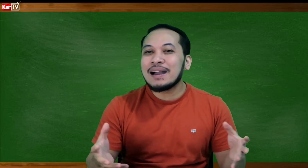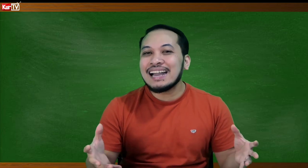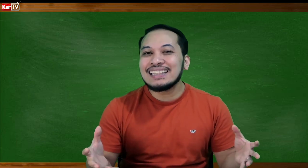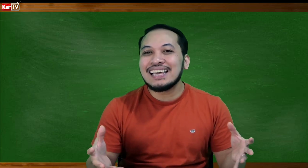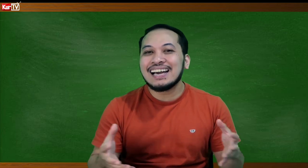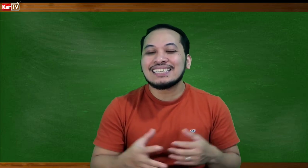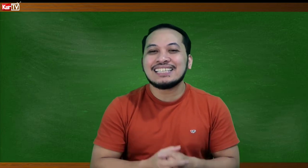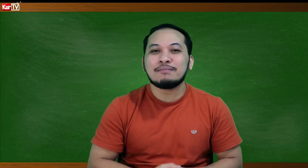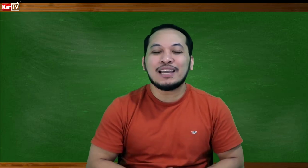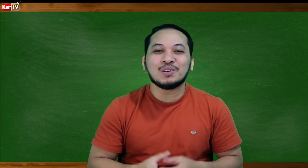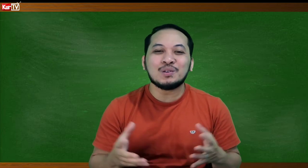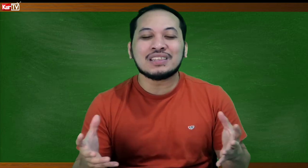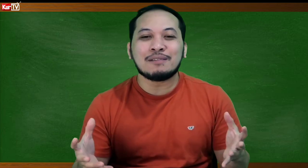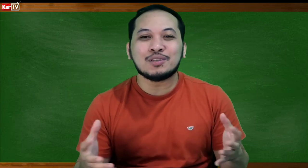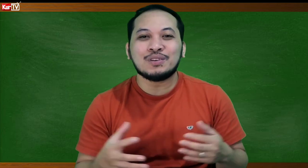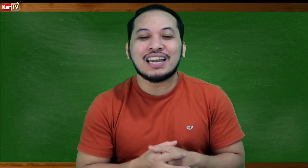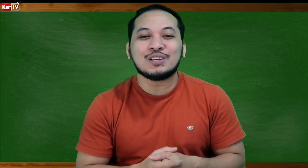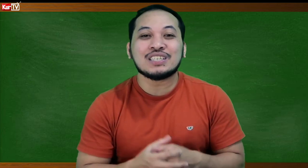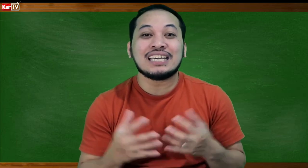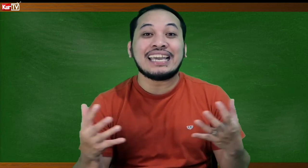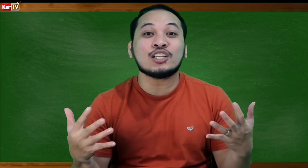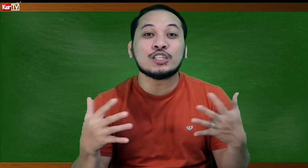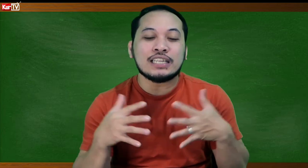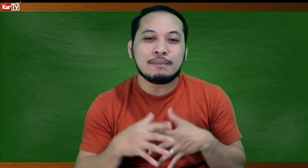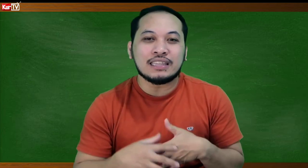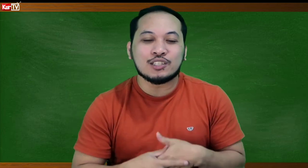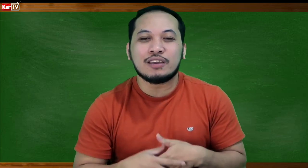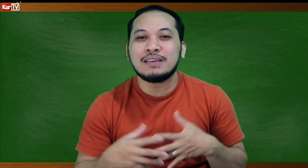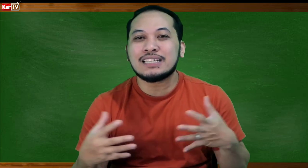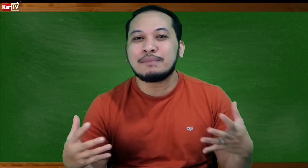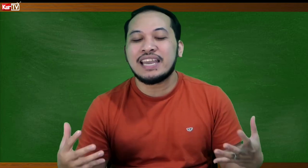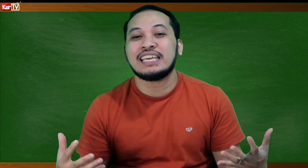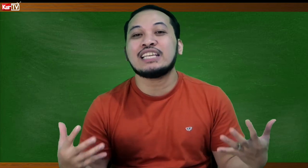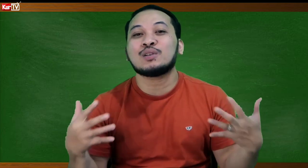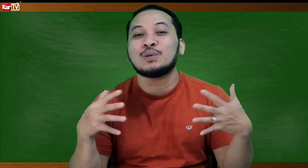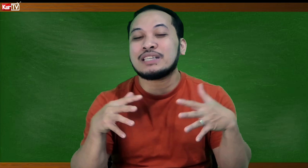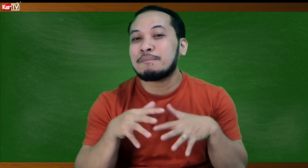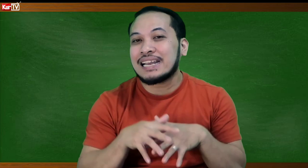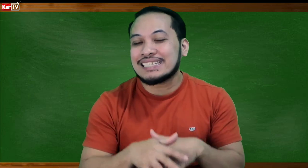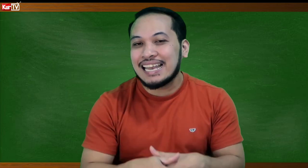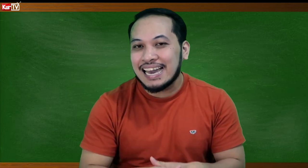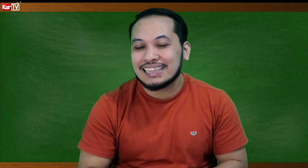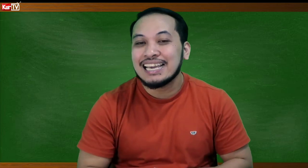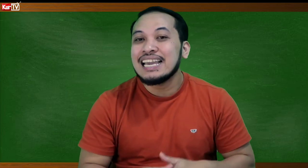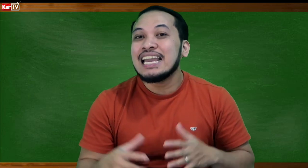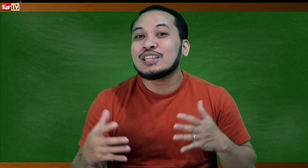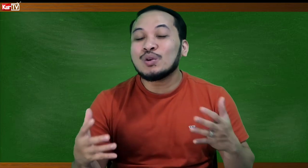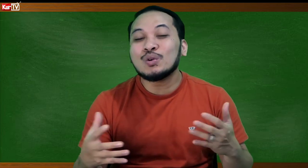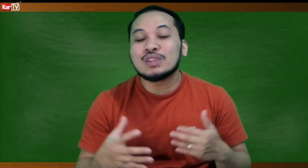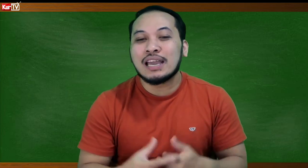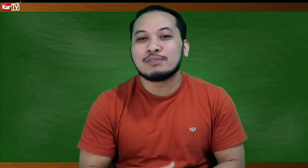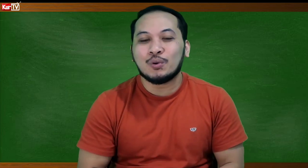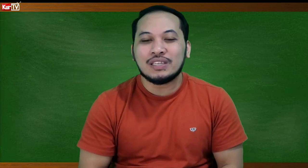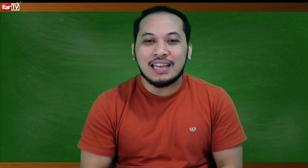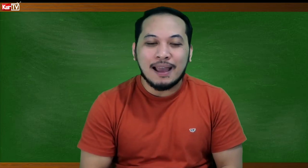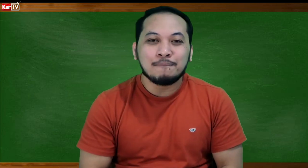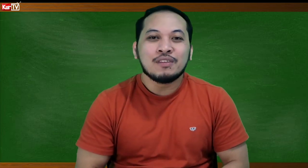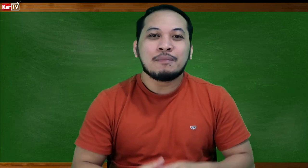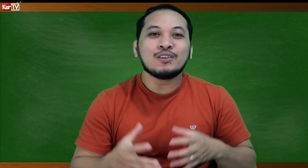Napakaganda lang kasi, diba, itong noontime show, nagkaroon siya ng inclusivity. So, ibig sabihin, inclusive para sa lahat itong noontime show nila. Pero